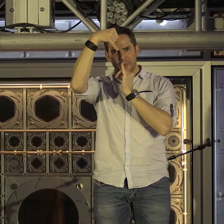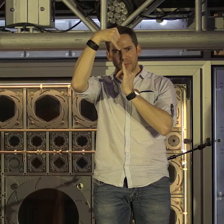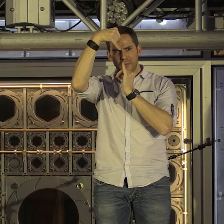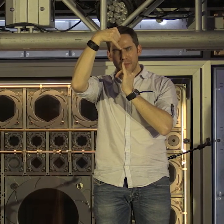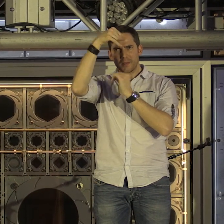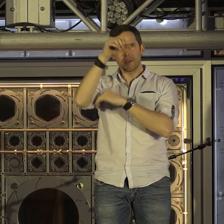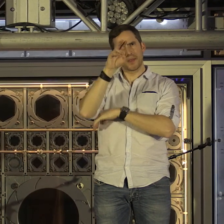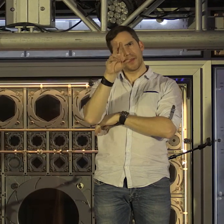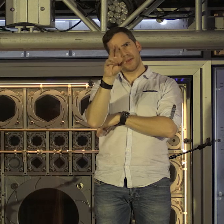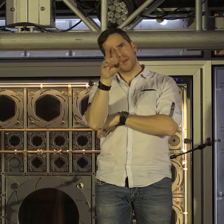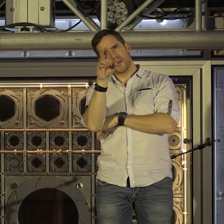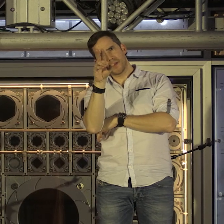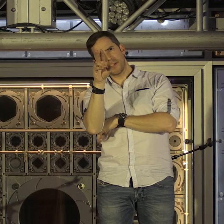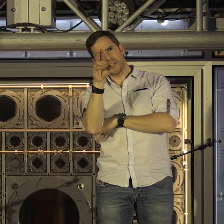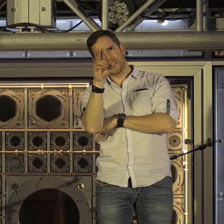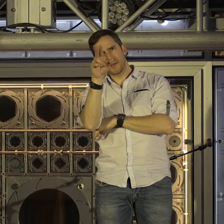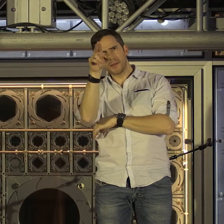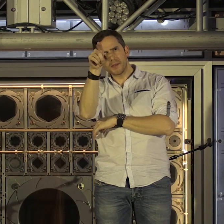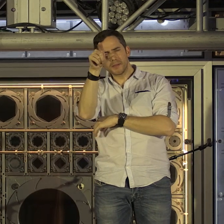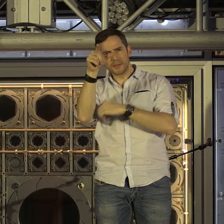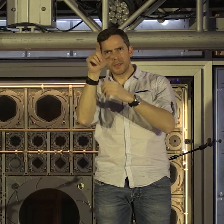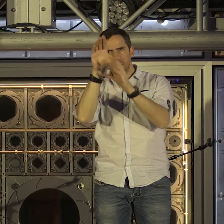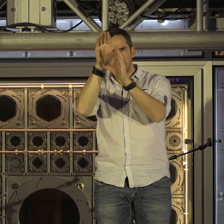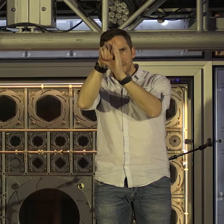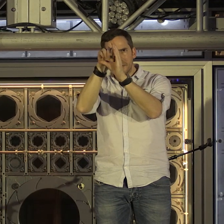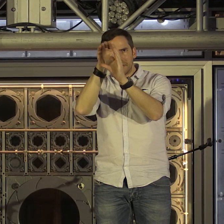le visage de la pierre imprimi dans un quart de vision.